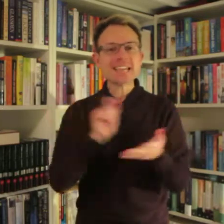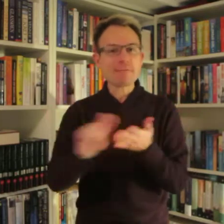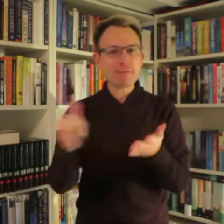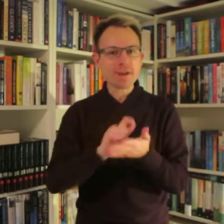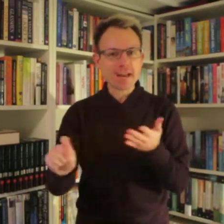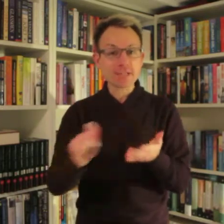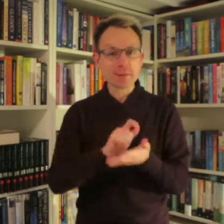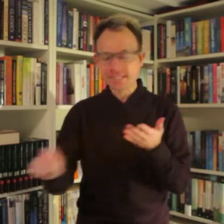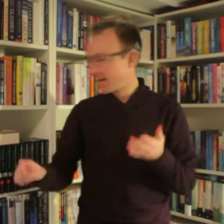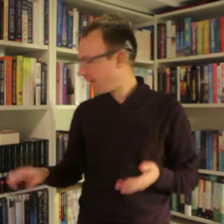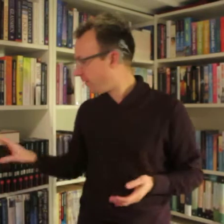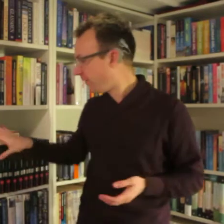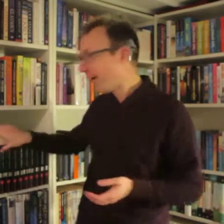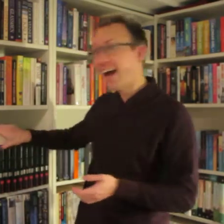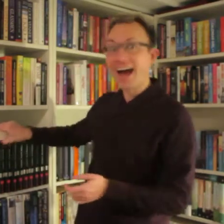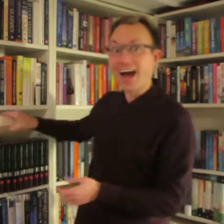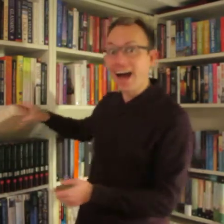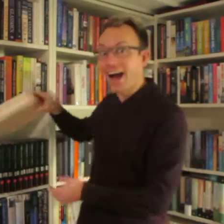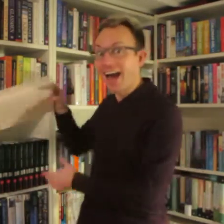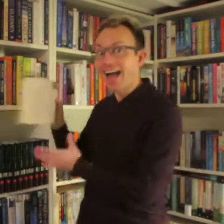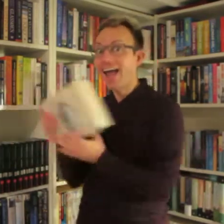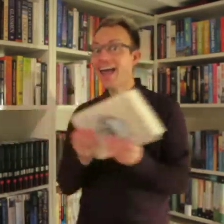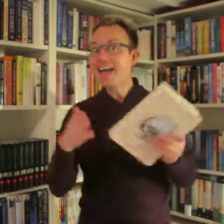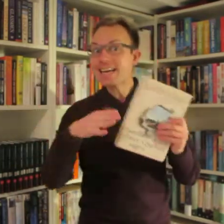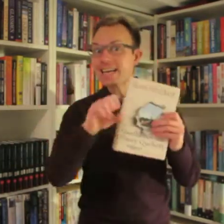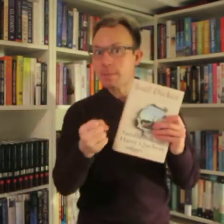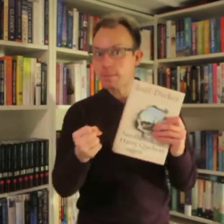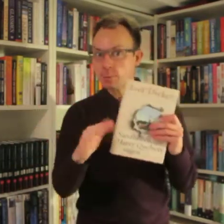Baselmors